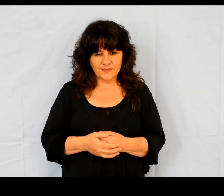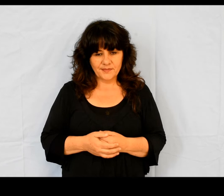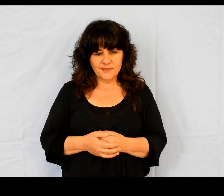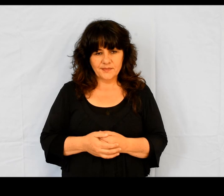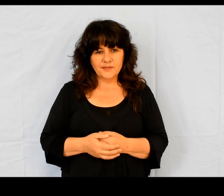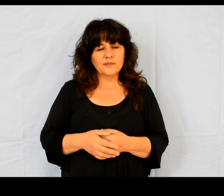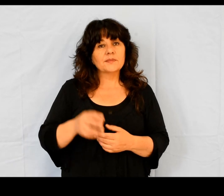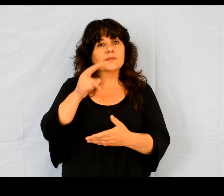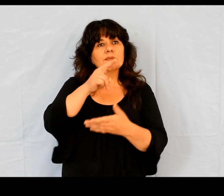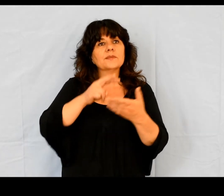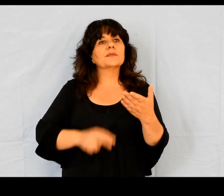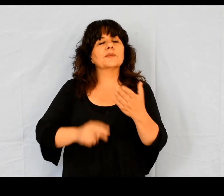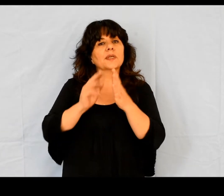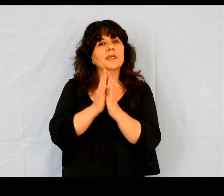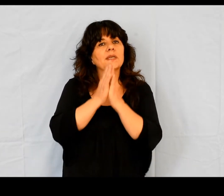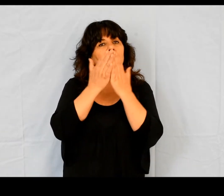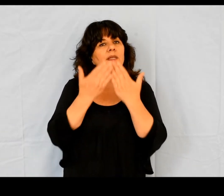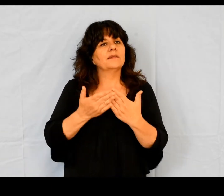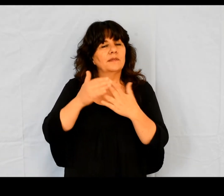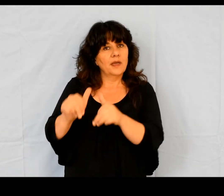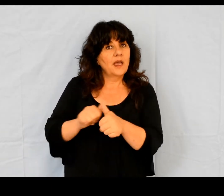Lecture du livre des actes des apôtres